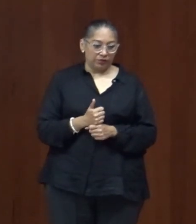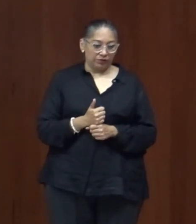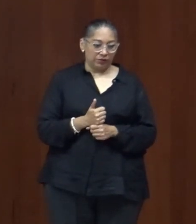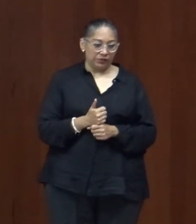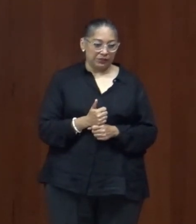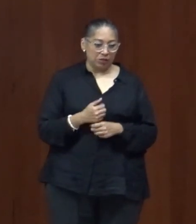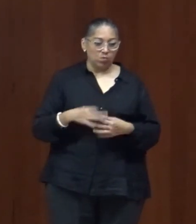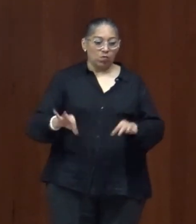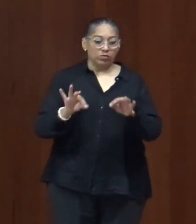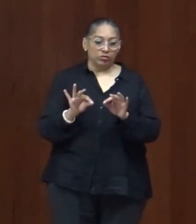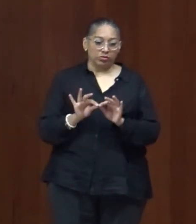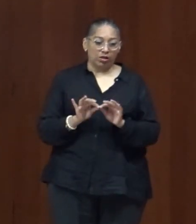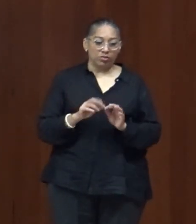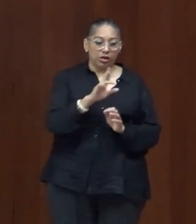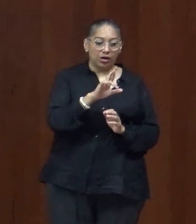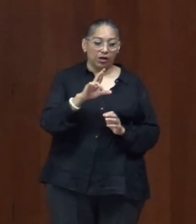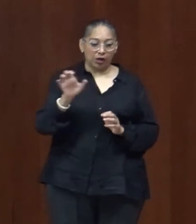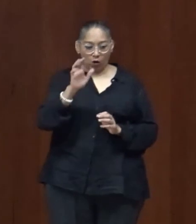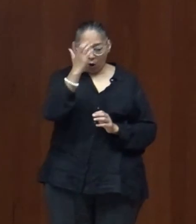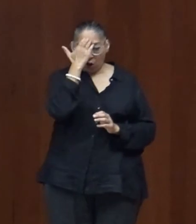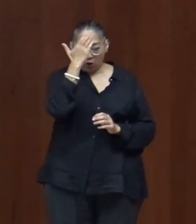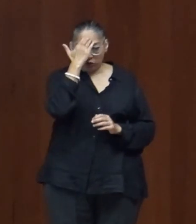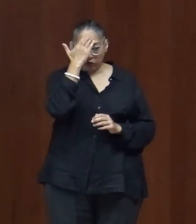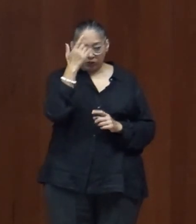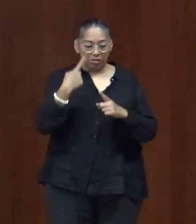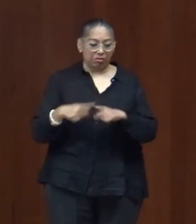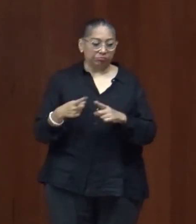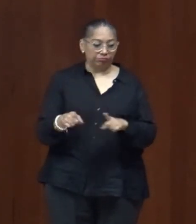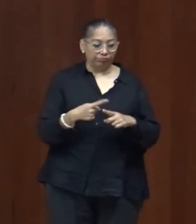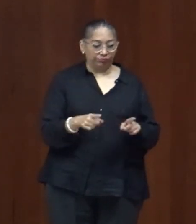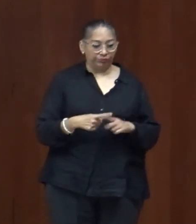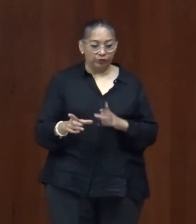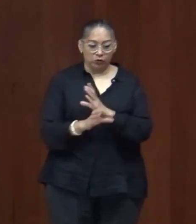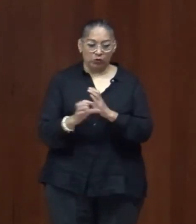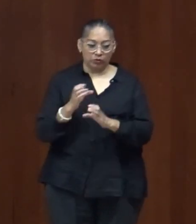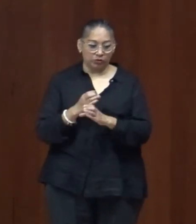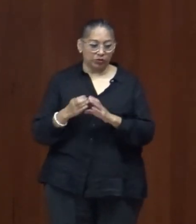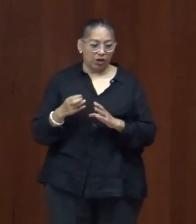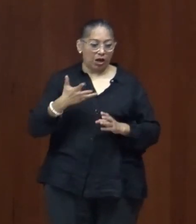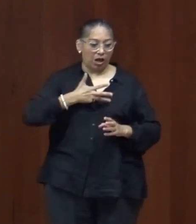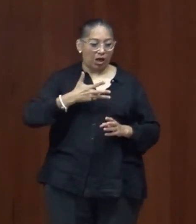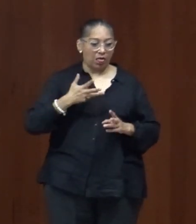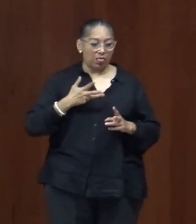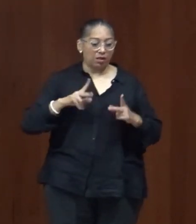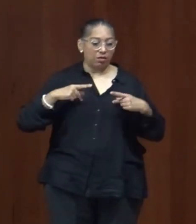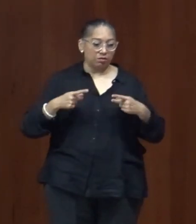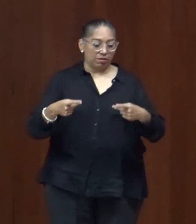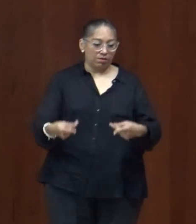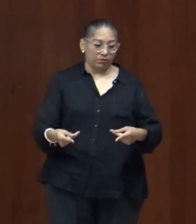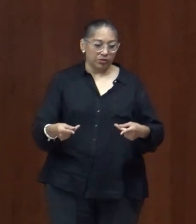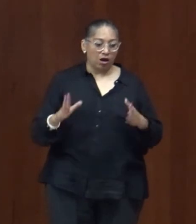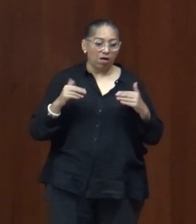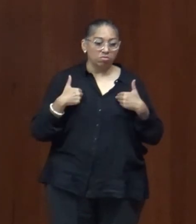reconocimiento de que tenemos pues diferentes puntos débiles para poder trabajar como comunidad